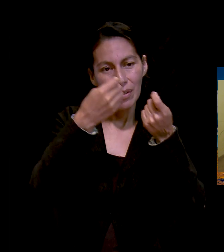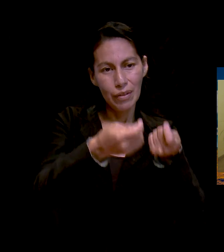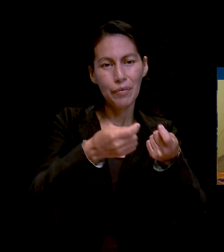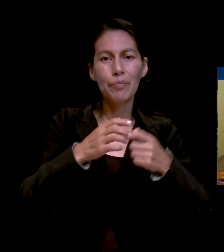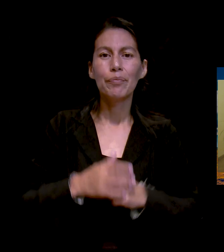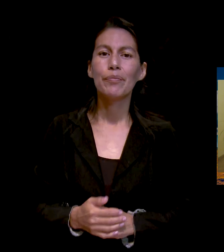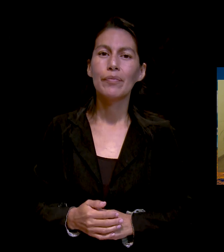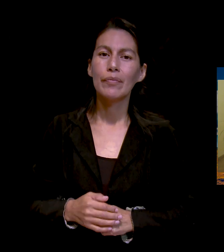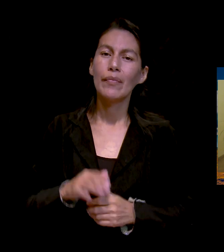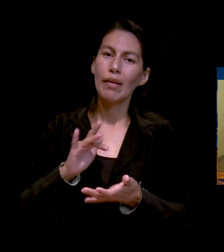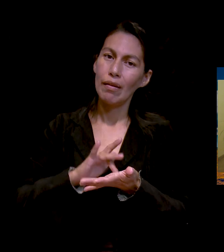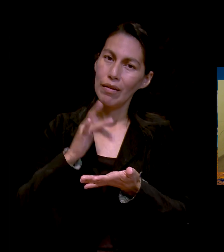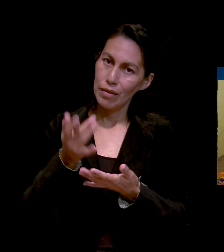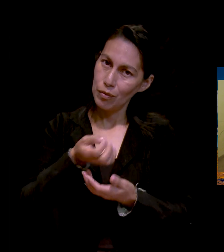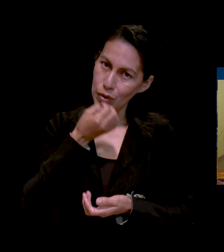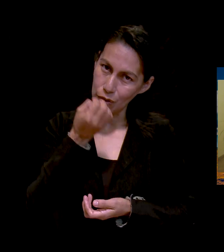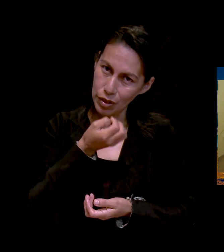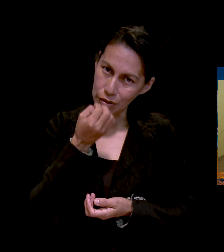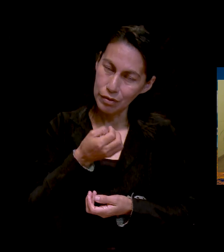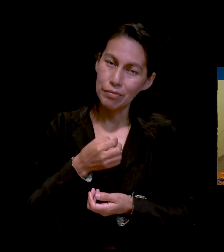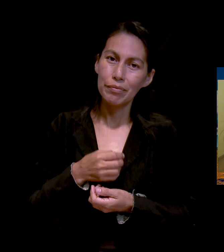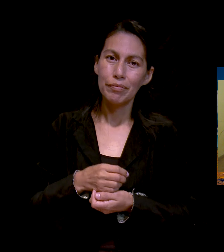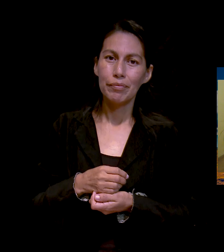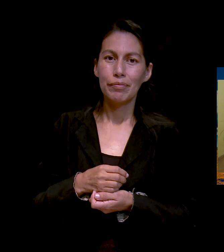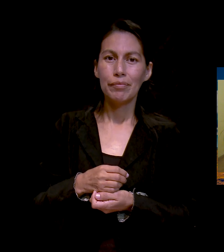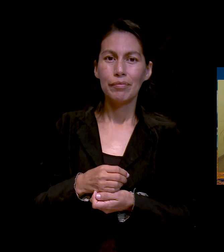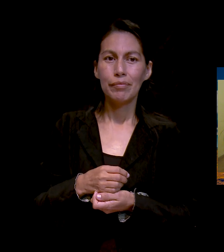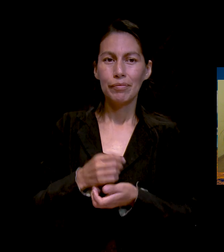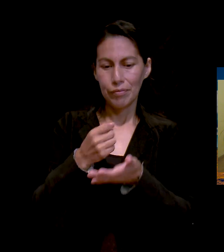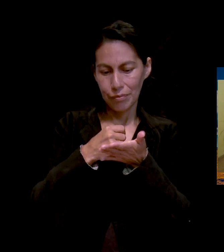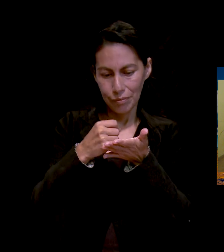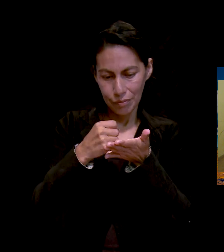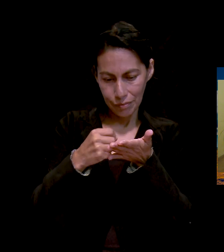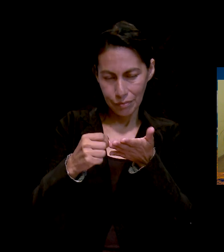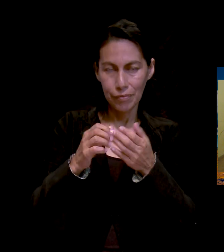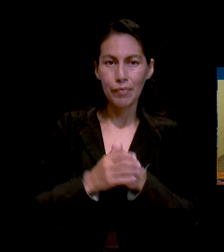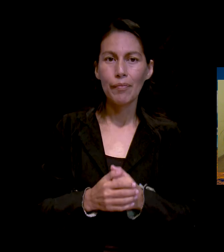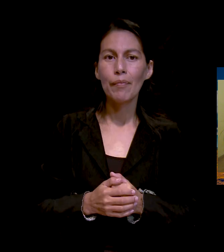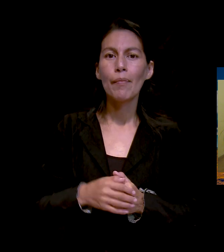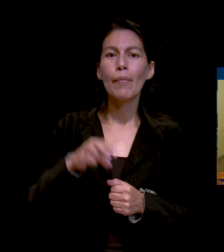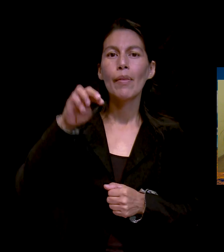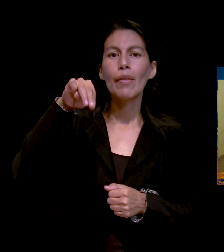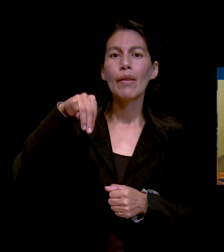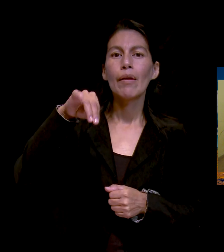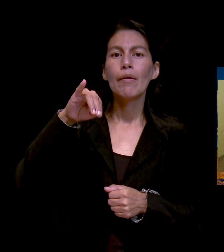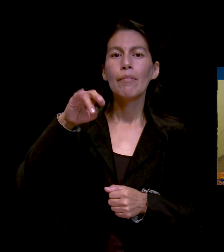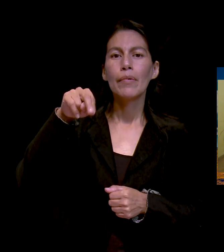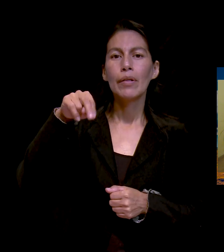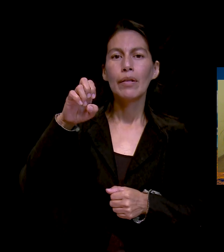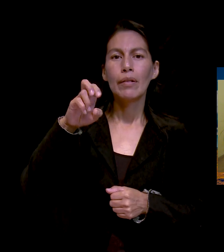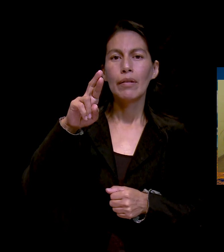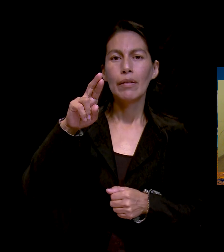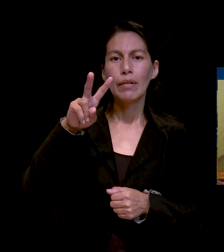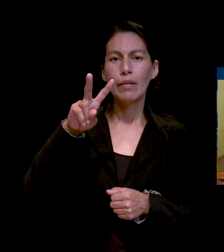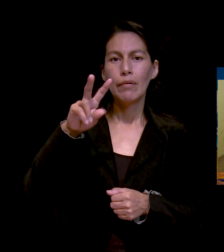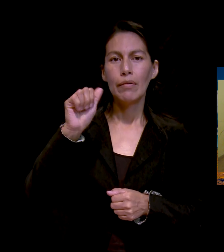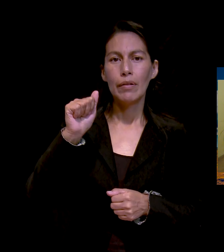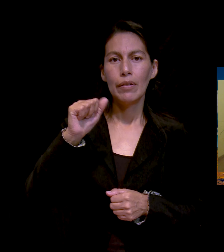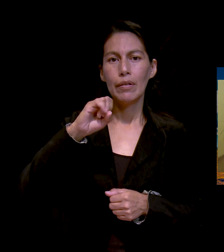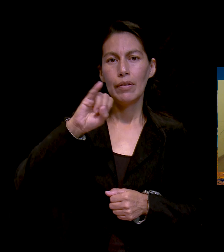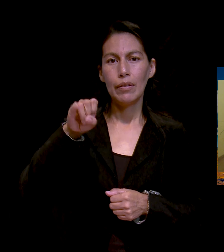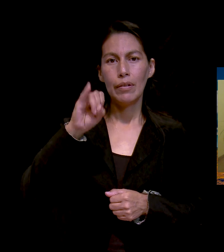a tomarlo en cuenta. Minerva Jiménez, buenas noches. Doy infinitas gracias a Dios por su